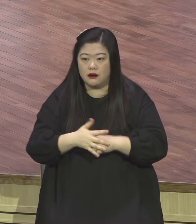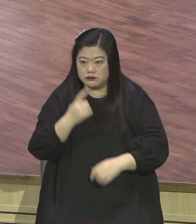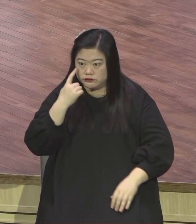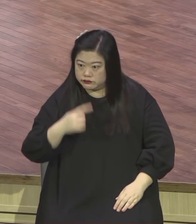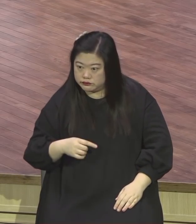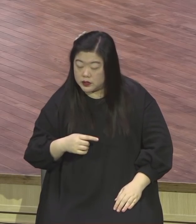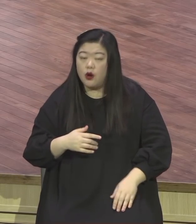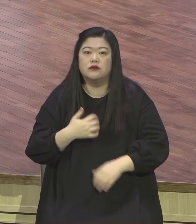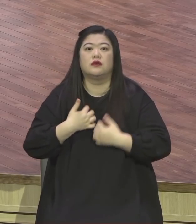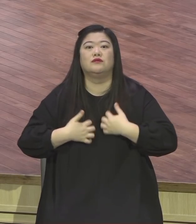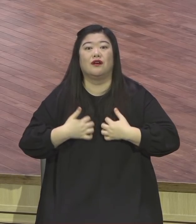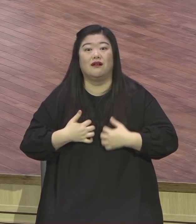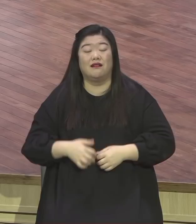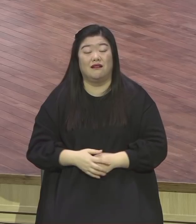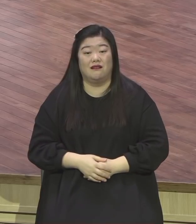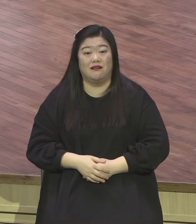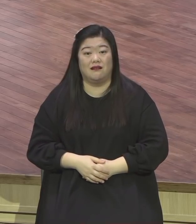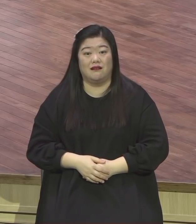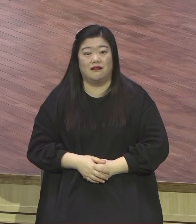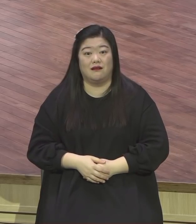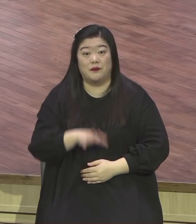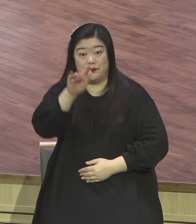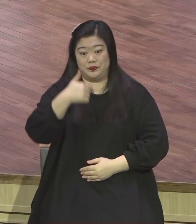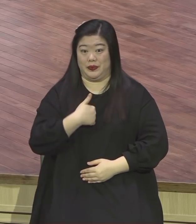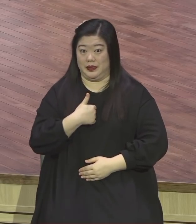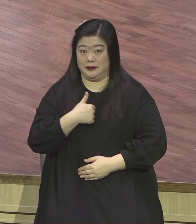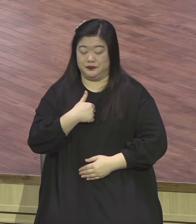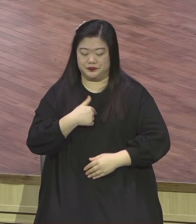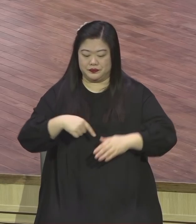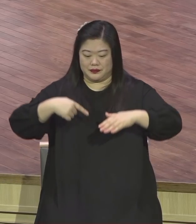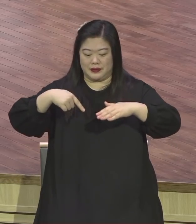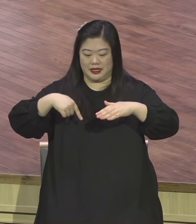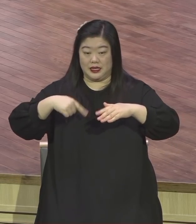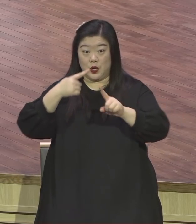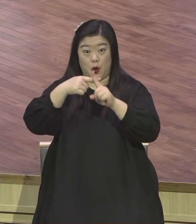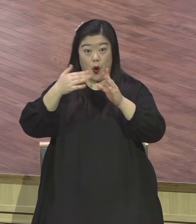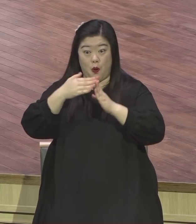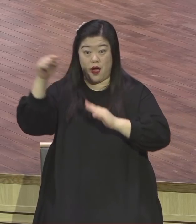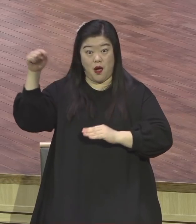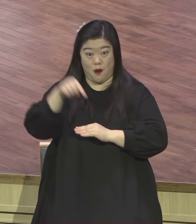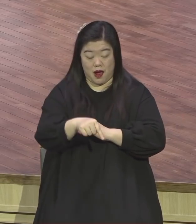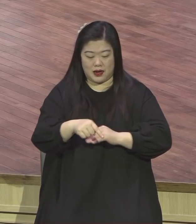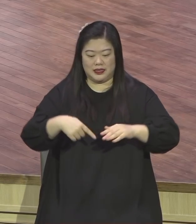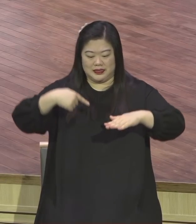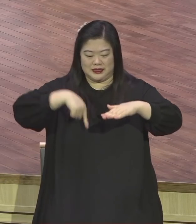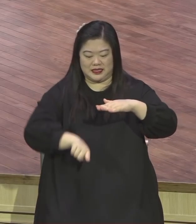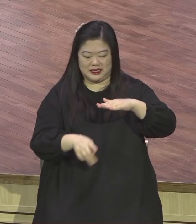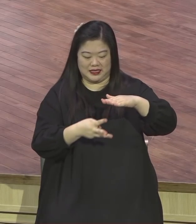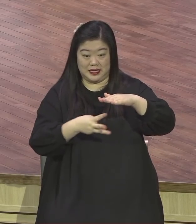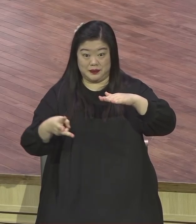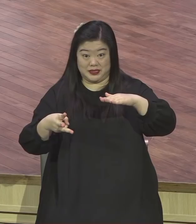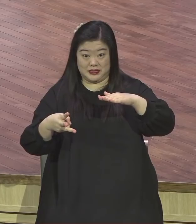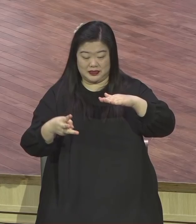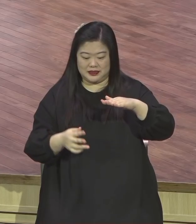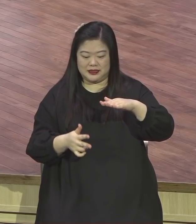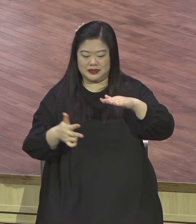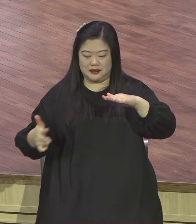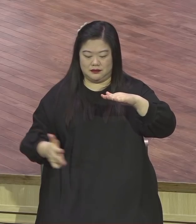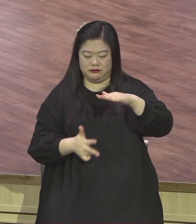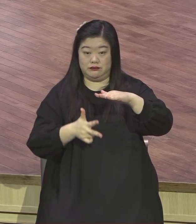14층에 올라오잖아요. 매일 오는데도 사실 힘들거든요. 그게 말은 17층이지 일반층으로 하면 20층